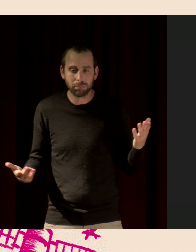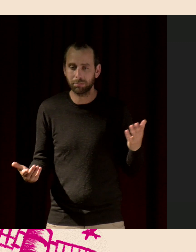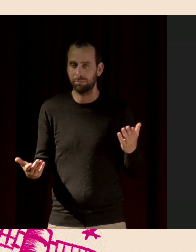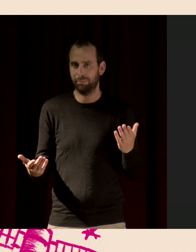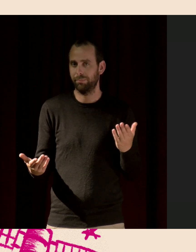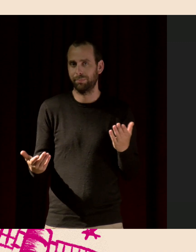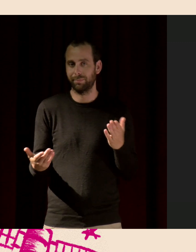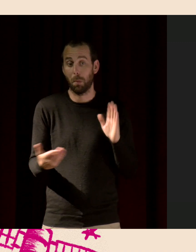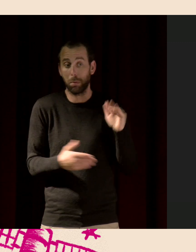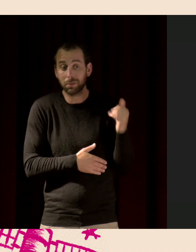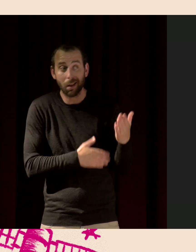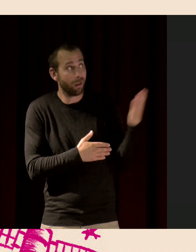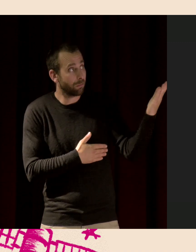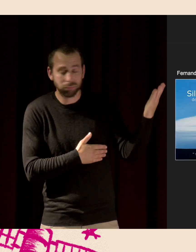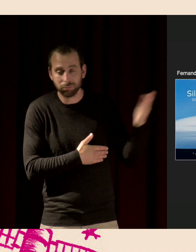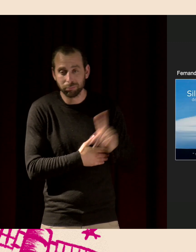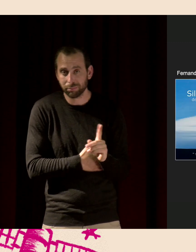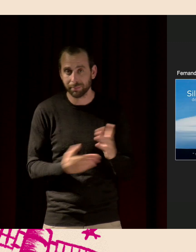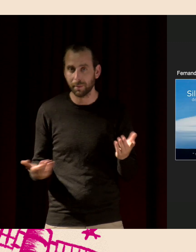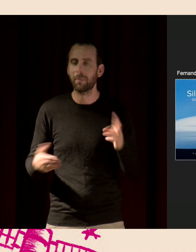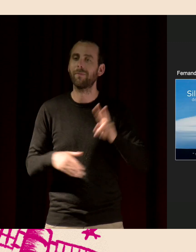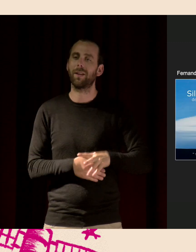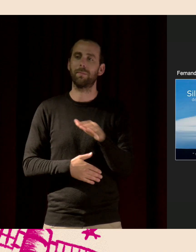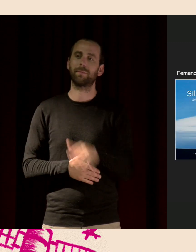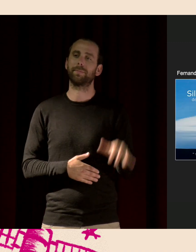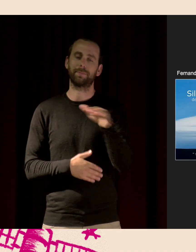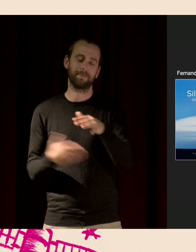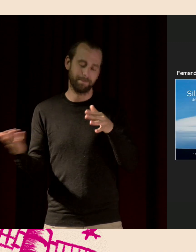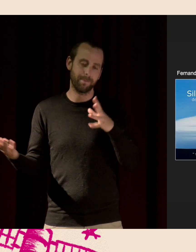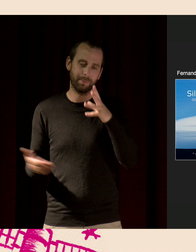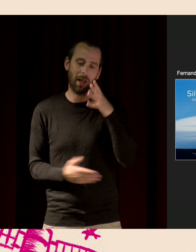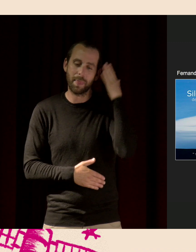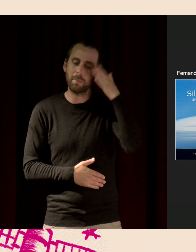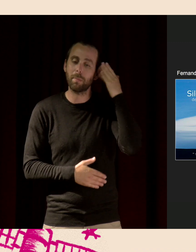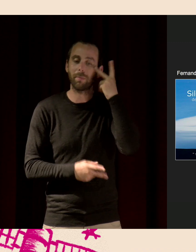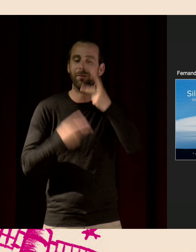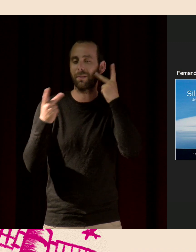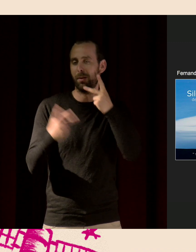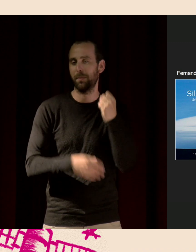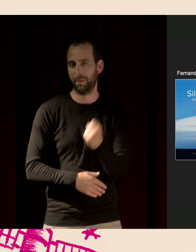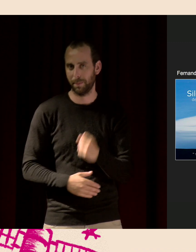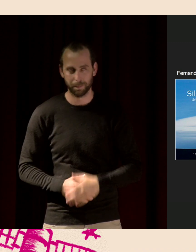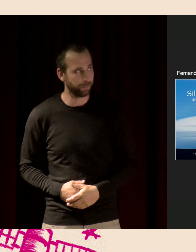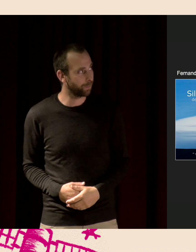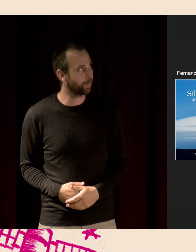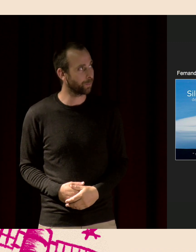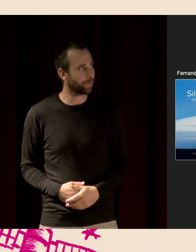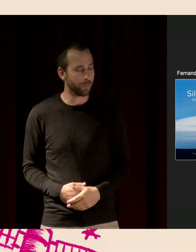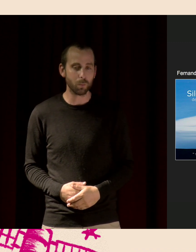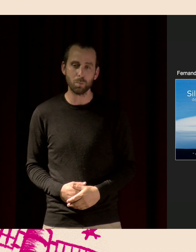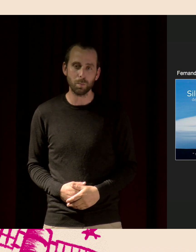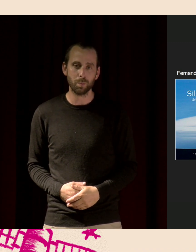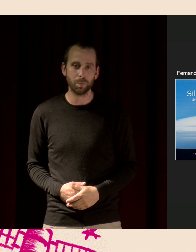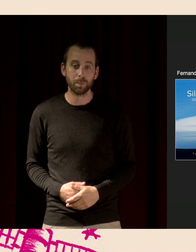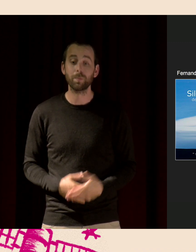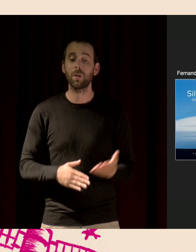pourrait l'utiliser pour ça. Donc, on est absolument des animaux visuels et on utilise surtout la juque. Et pourtant,